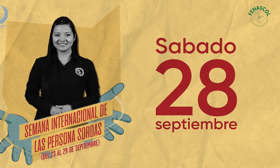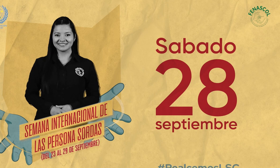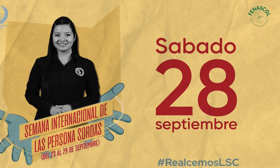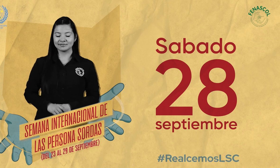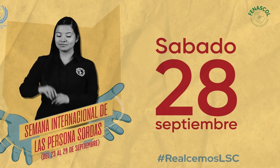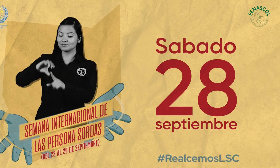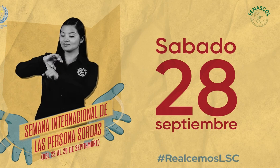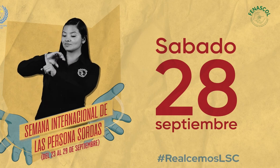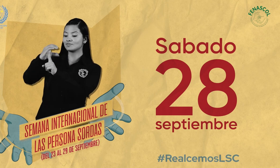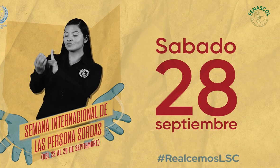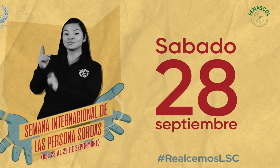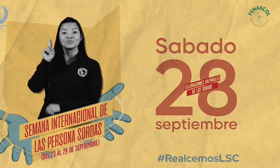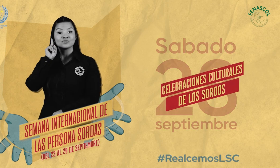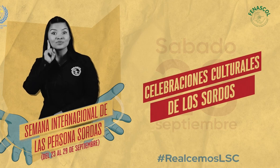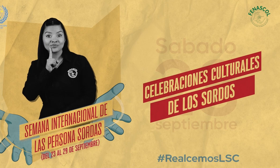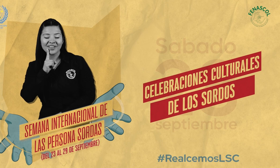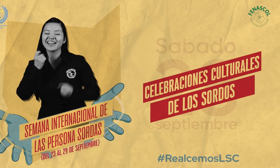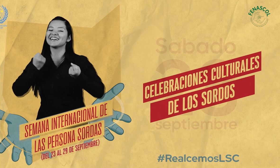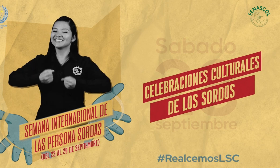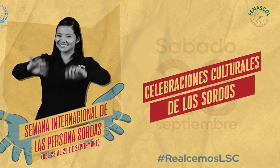Celebraciones culturales de los sordos.